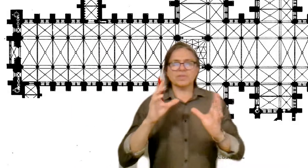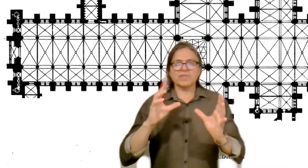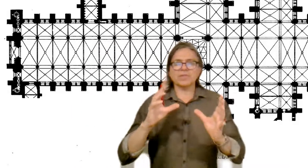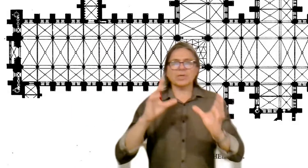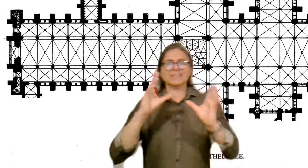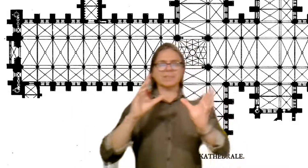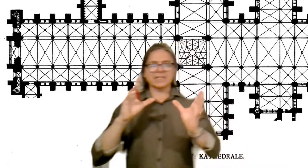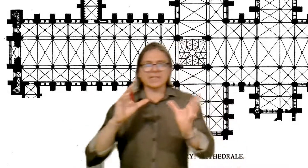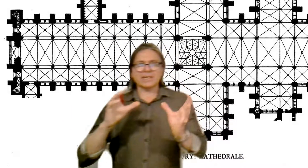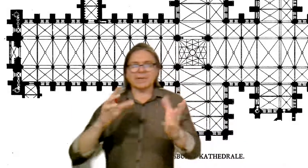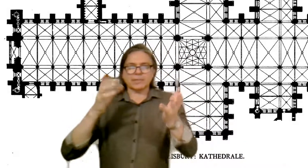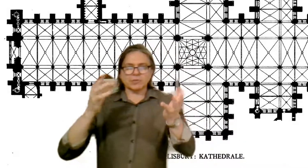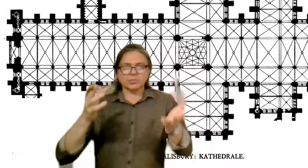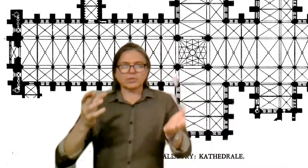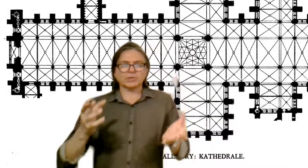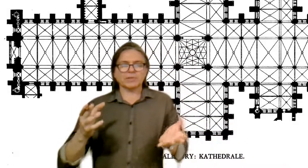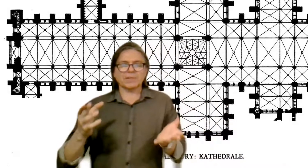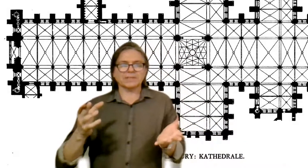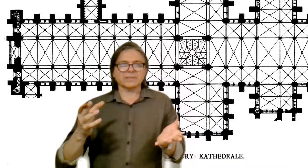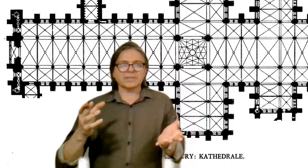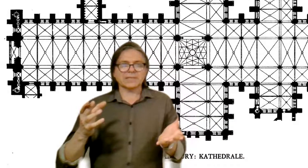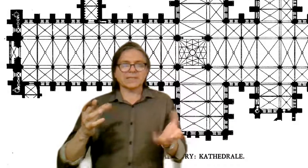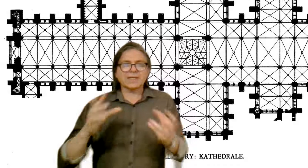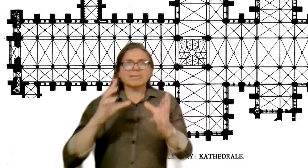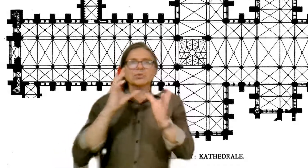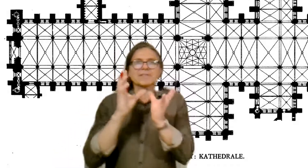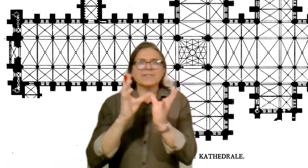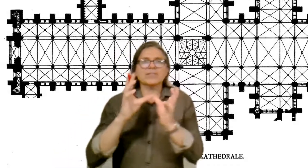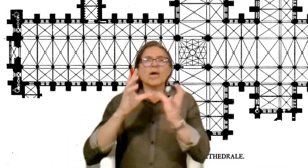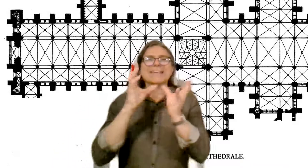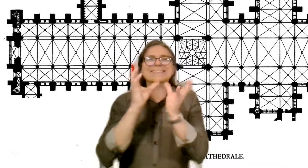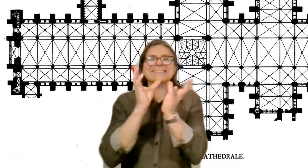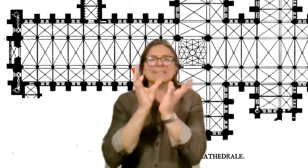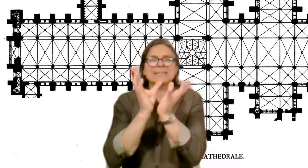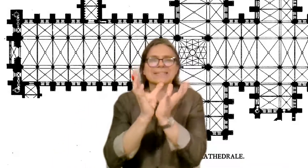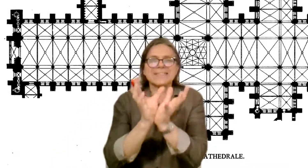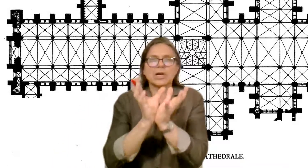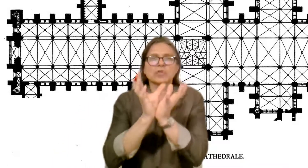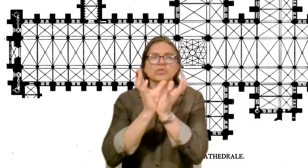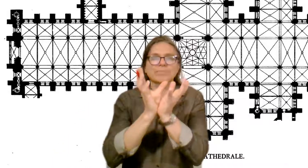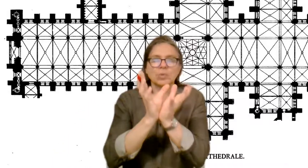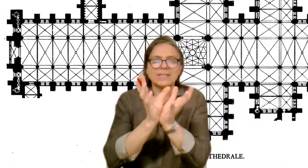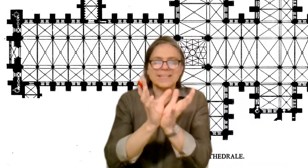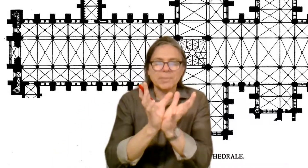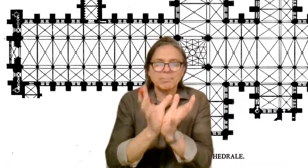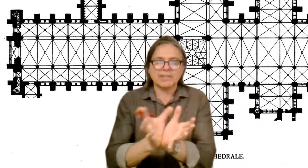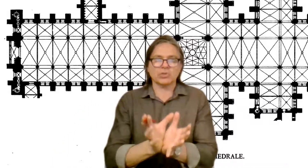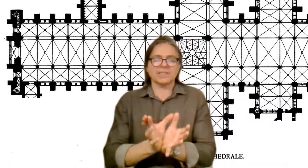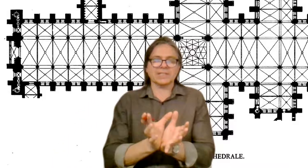refiriendo a la asimetría de la planta, por supuesto que es una planta asimétrica, me estoy refiriendo a la asimetría conceptual del espacio arquitectónico.